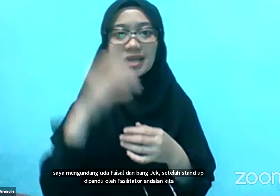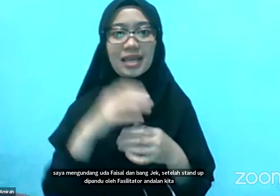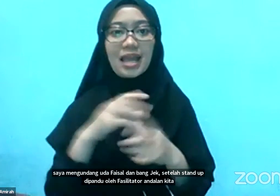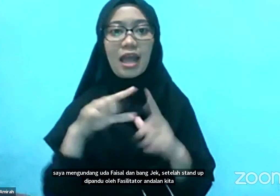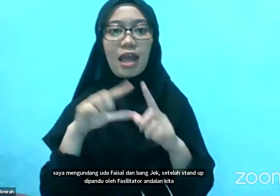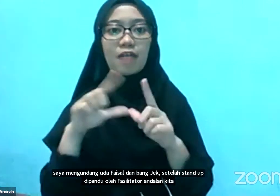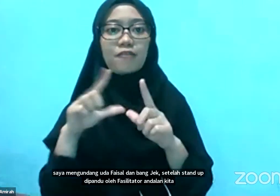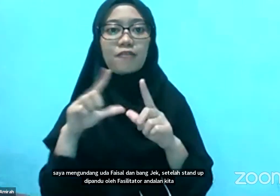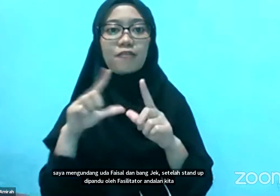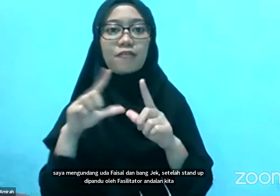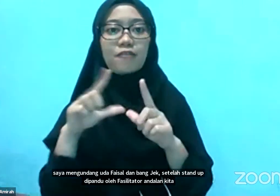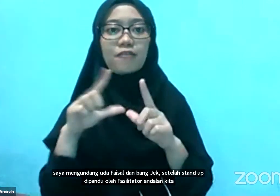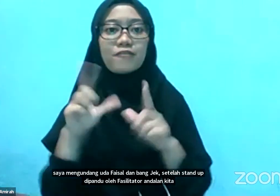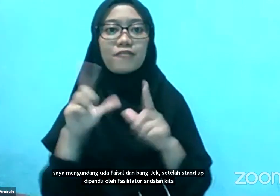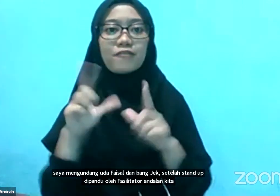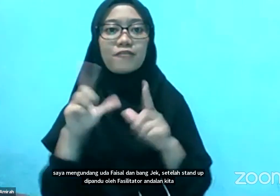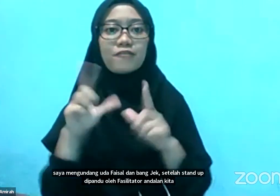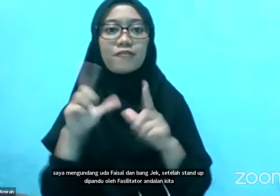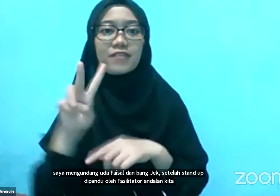Siang Siang